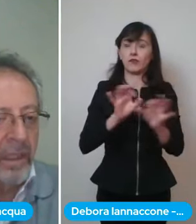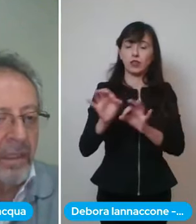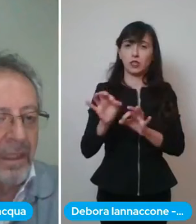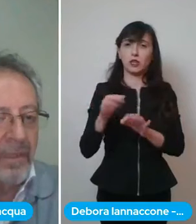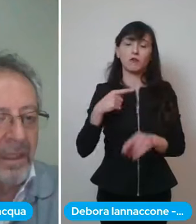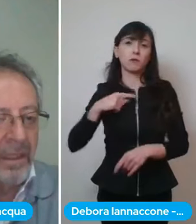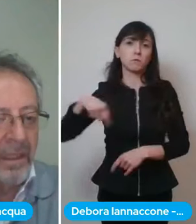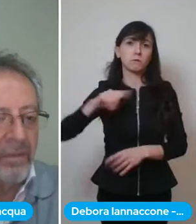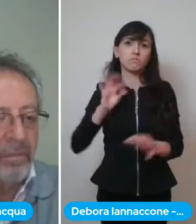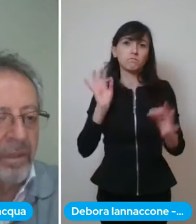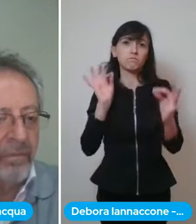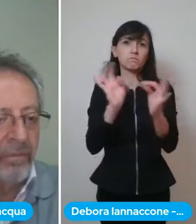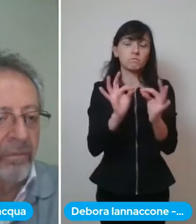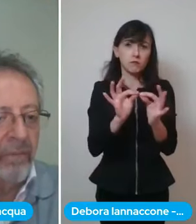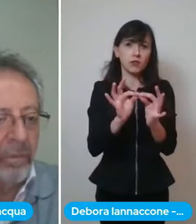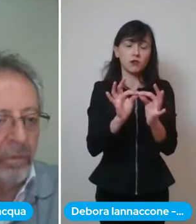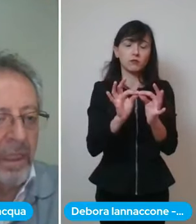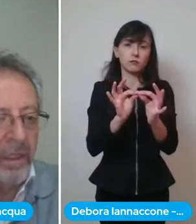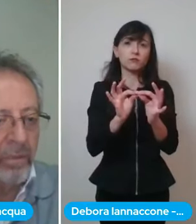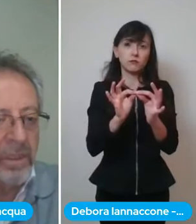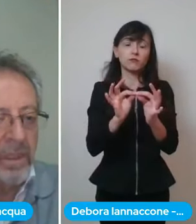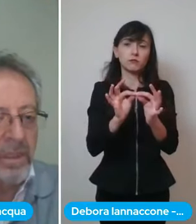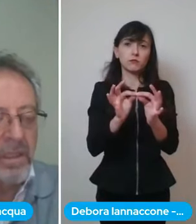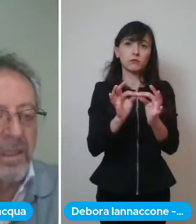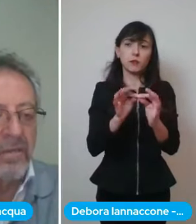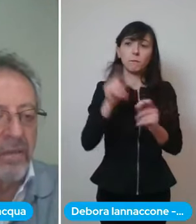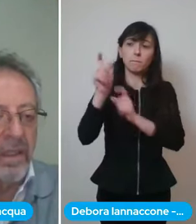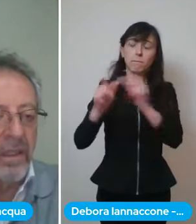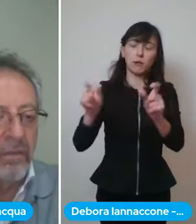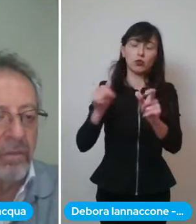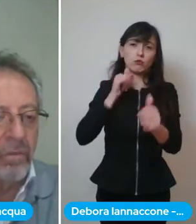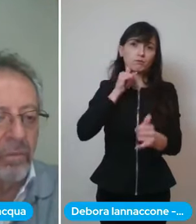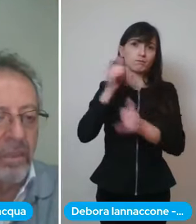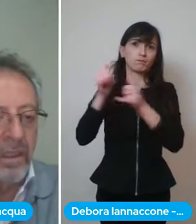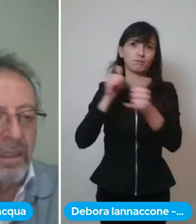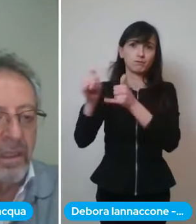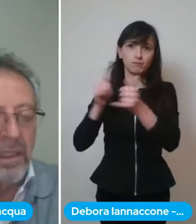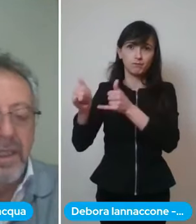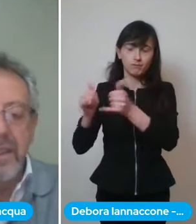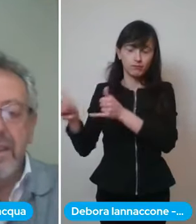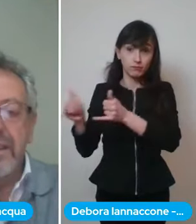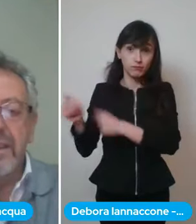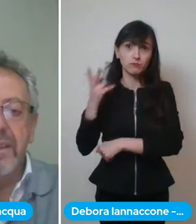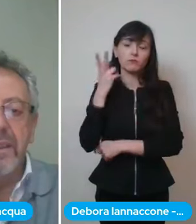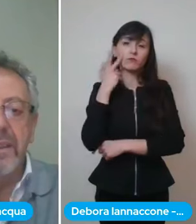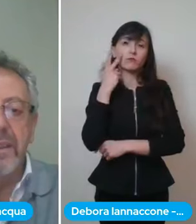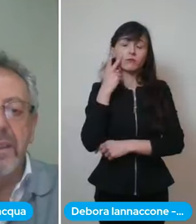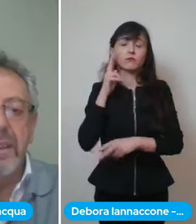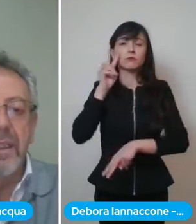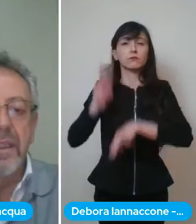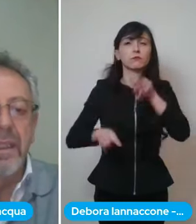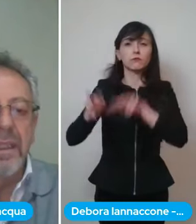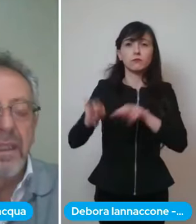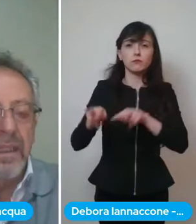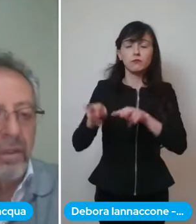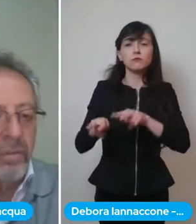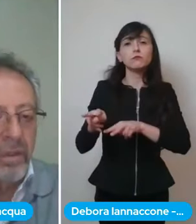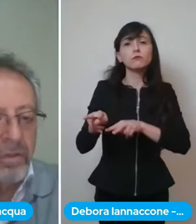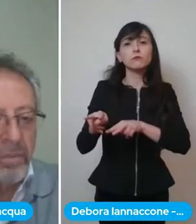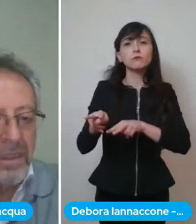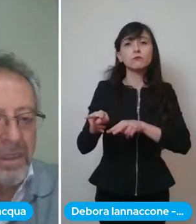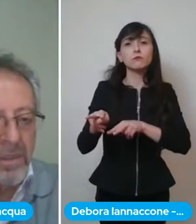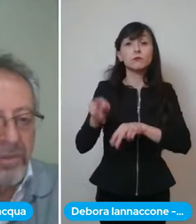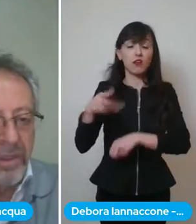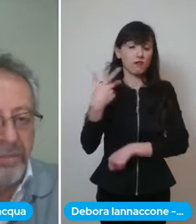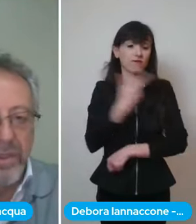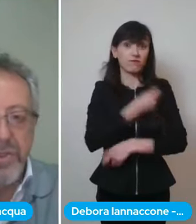una chiamata attiva per valutare noi stessi gli effetti eventualmente dopo